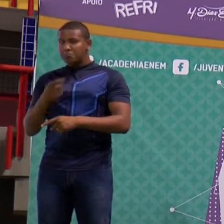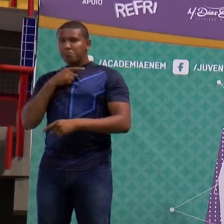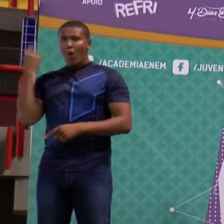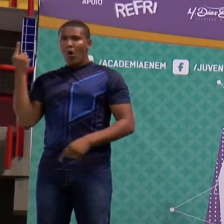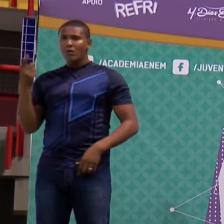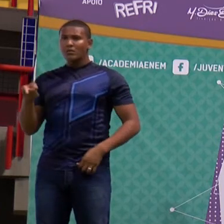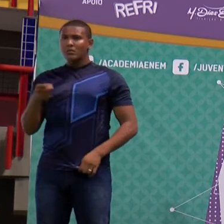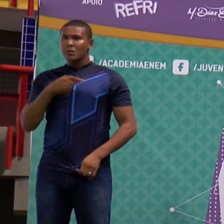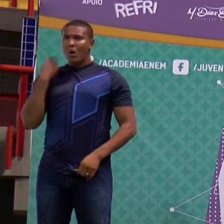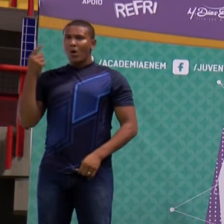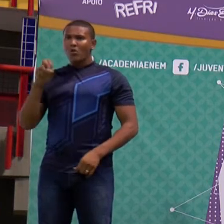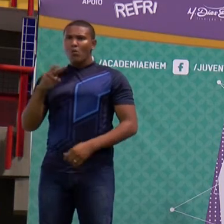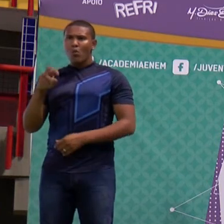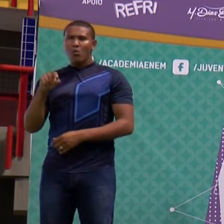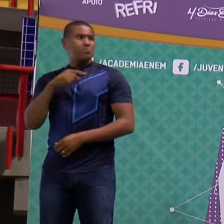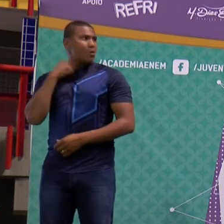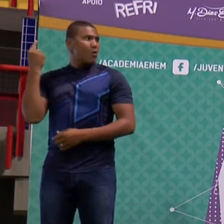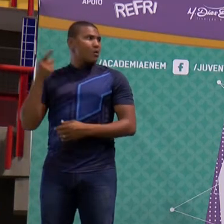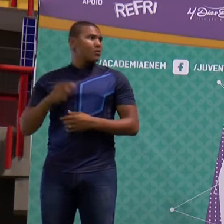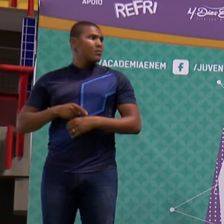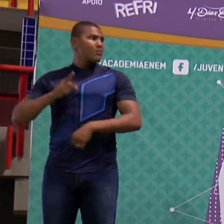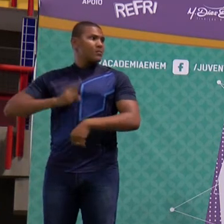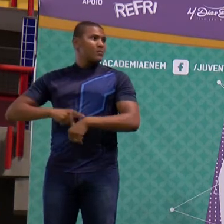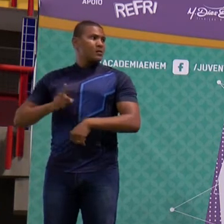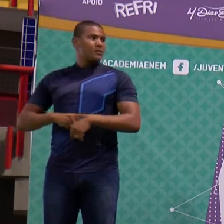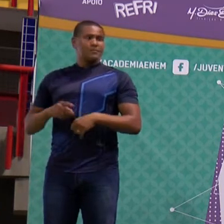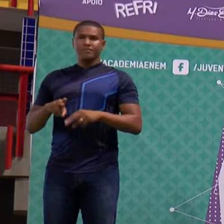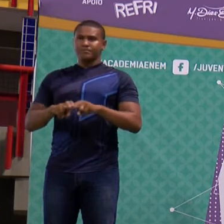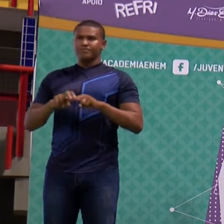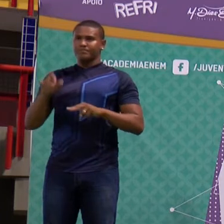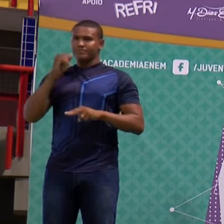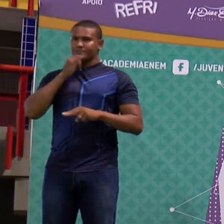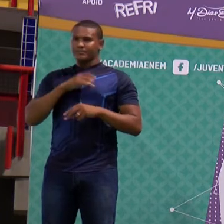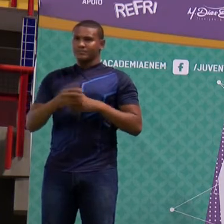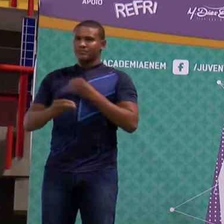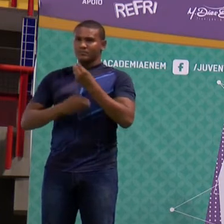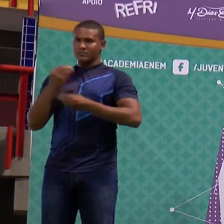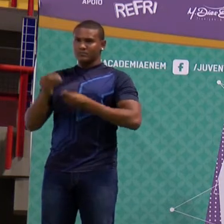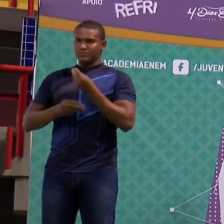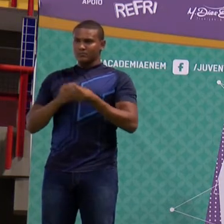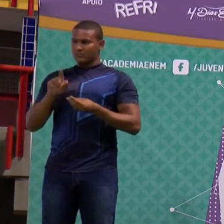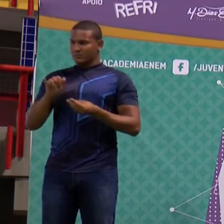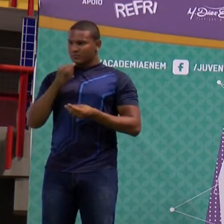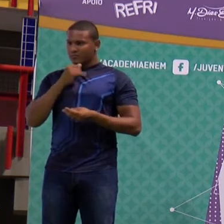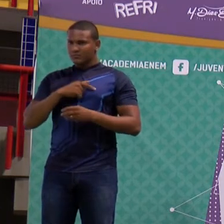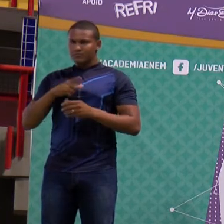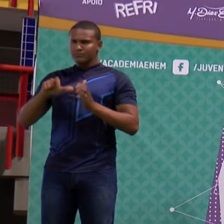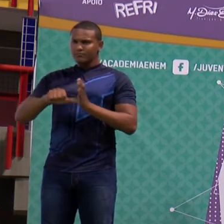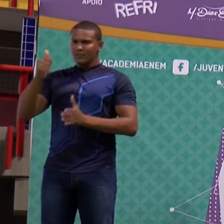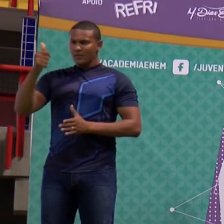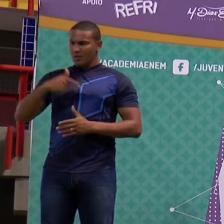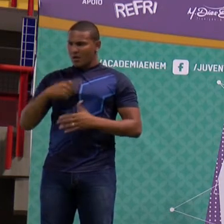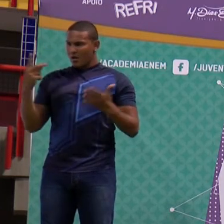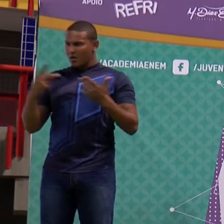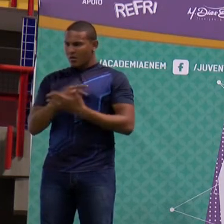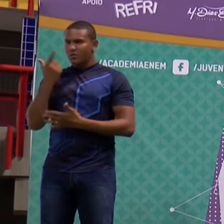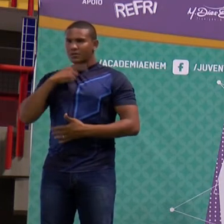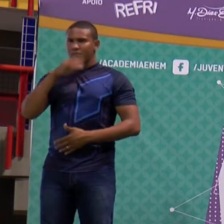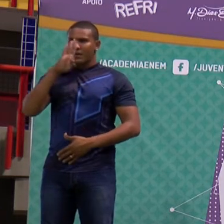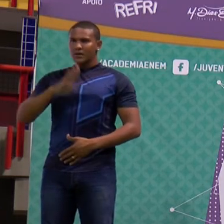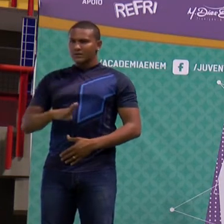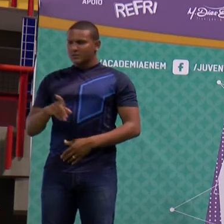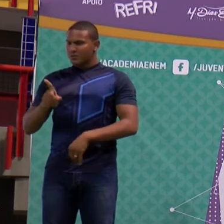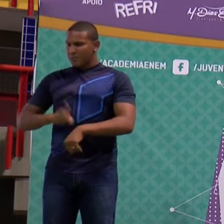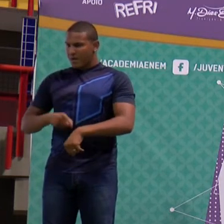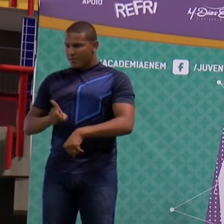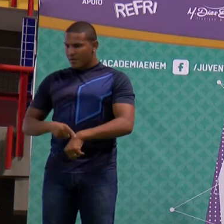A primeira liberação na natureza desses animais geneticamente modificados no Brasil foi aprovada em dezembro de 2010 pela